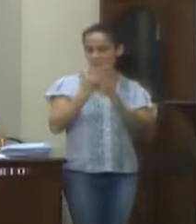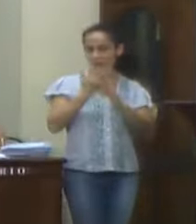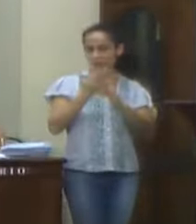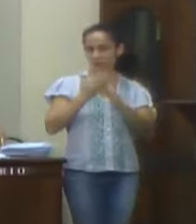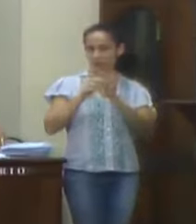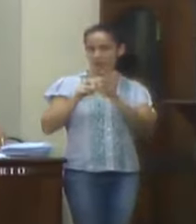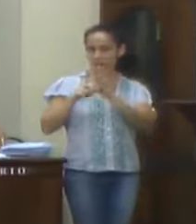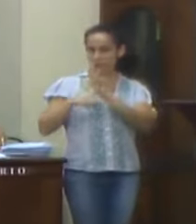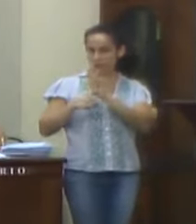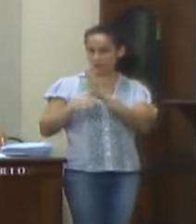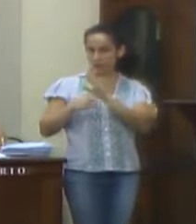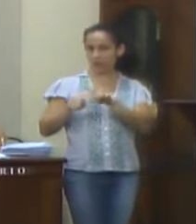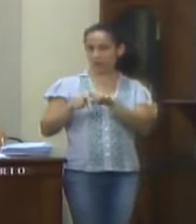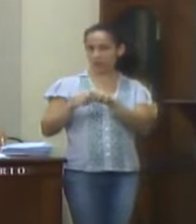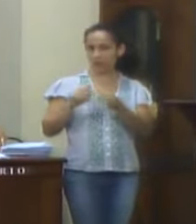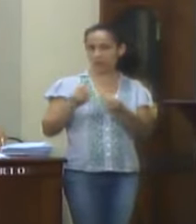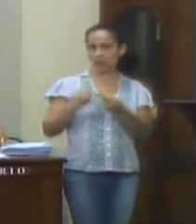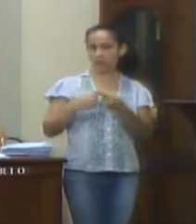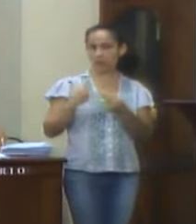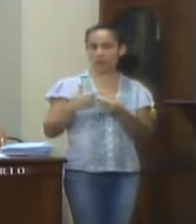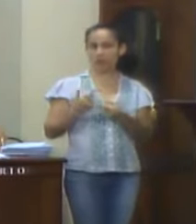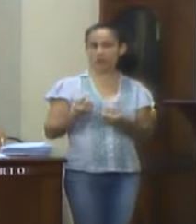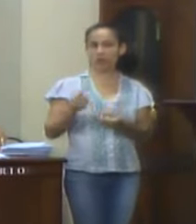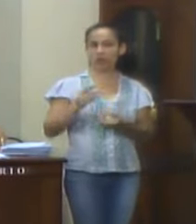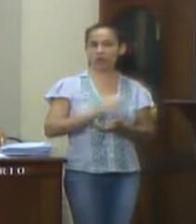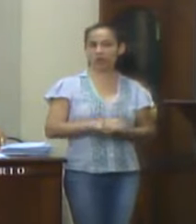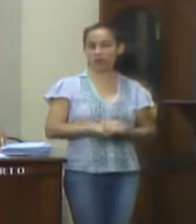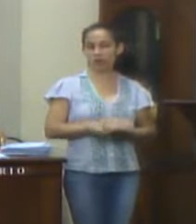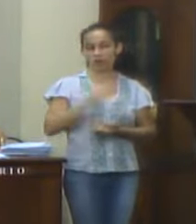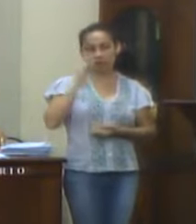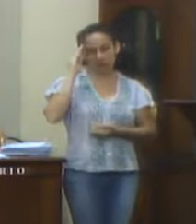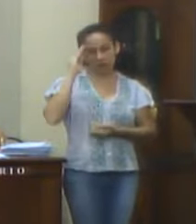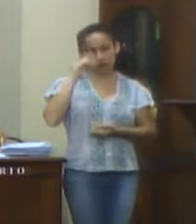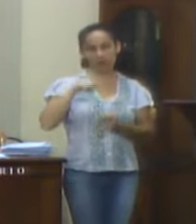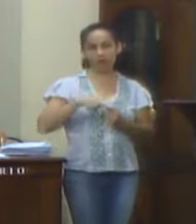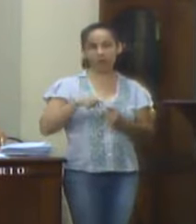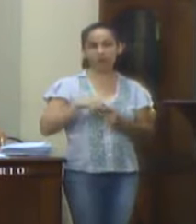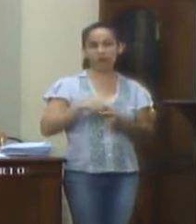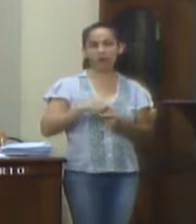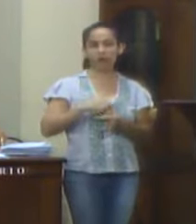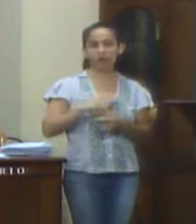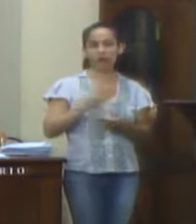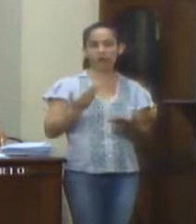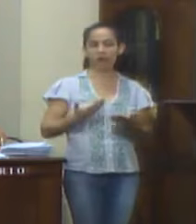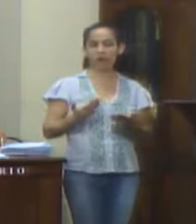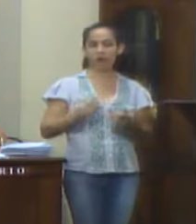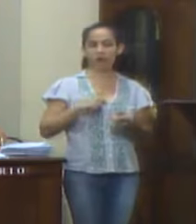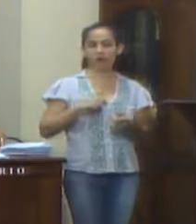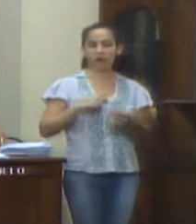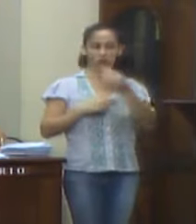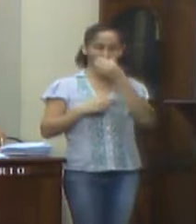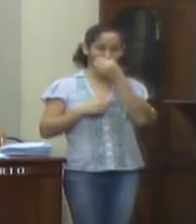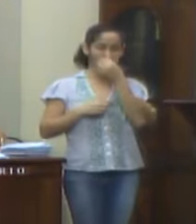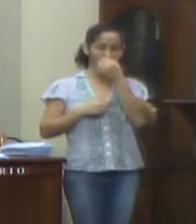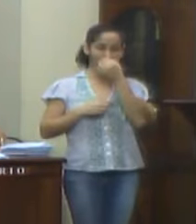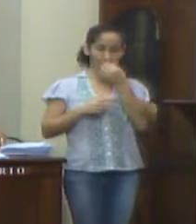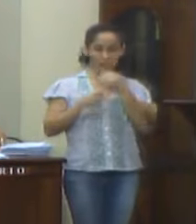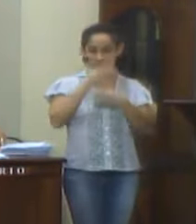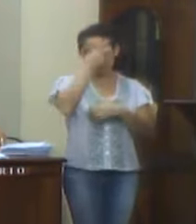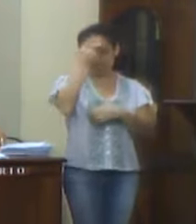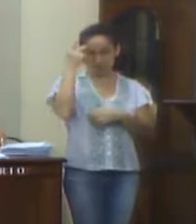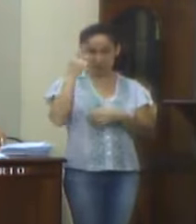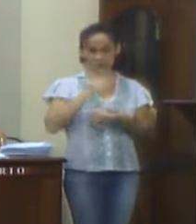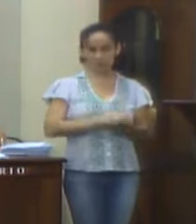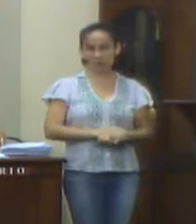atrasos, que por questões financeiras, e principalmente devido à situação que o atual gestor encontrou as finanças do